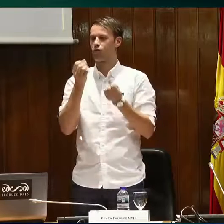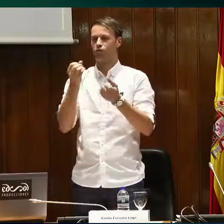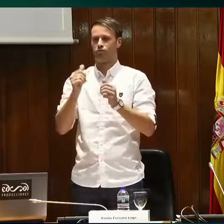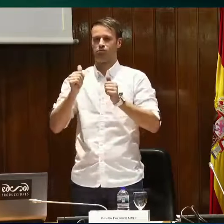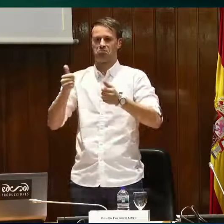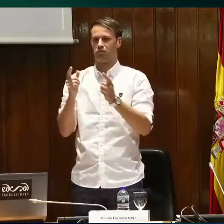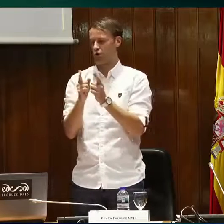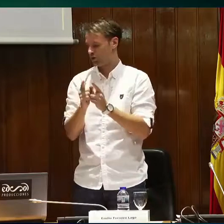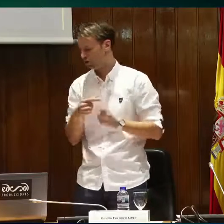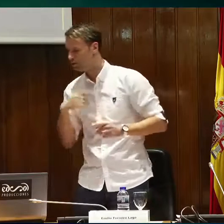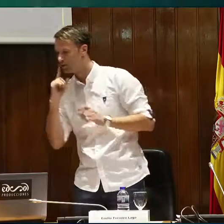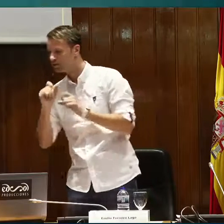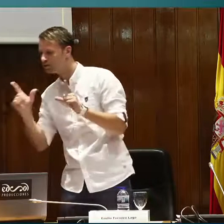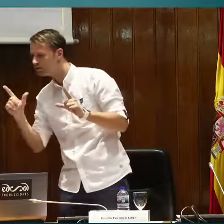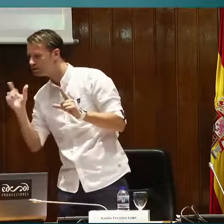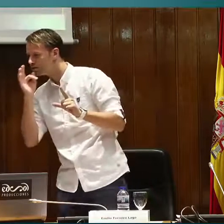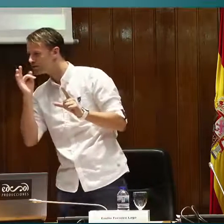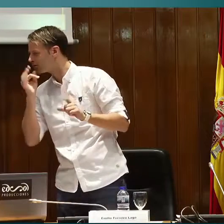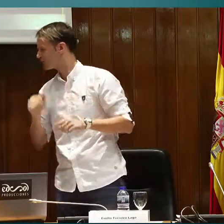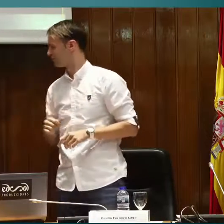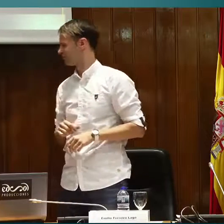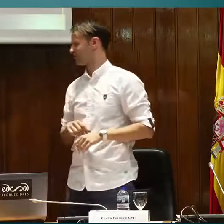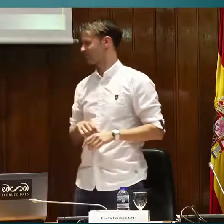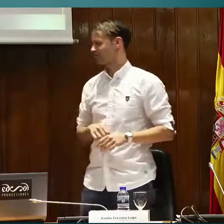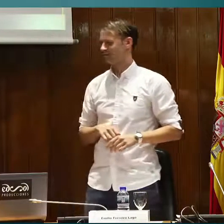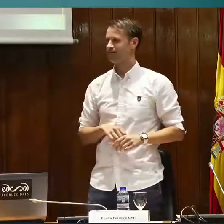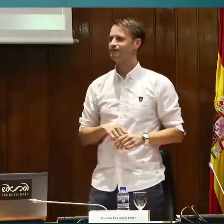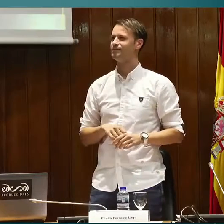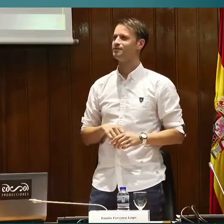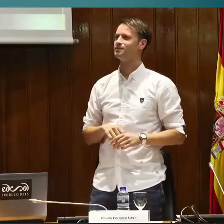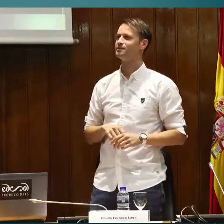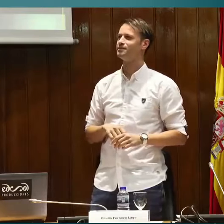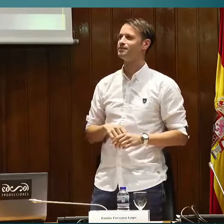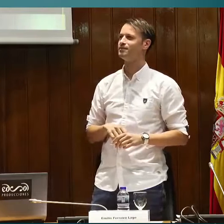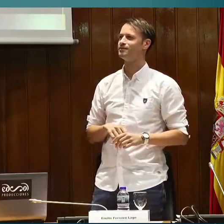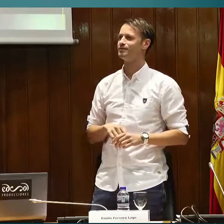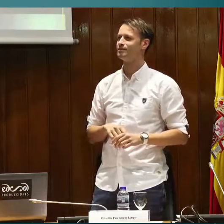y a nivel estatal que utilizamos, perdón, para poder hacer lo que hacemos.